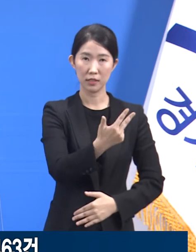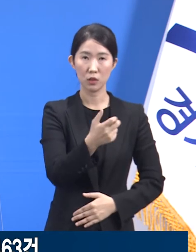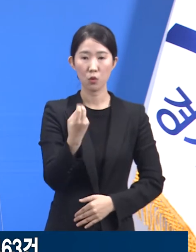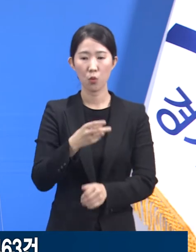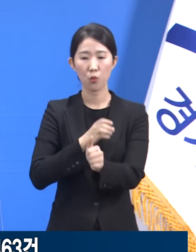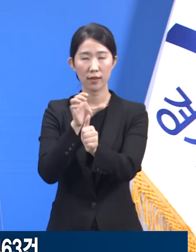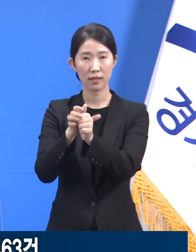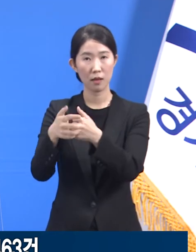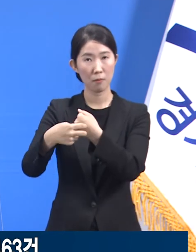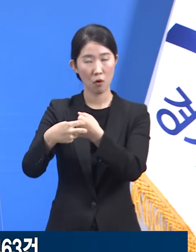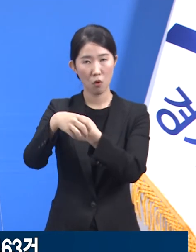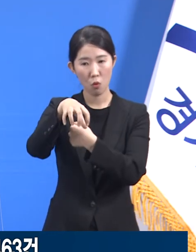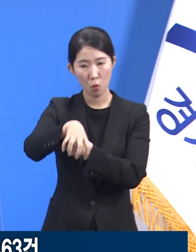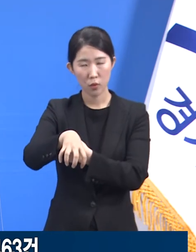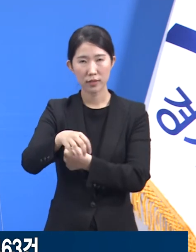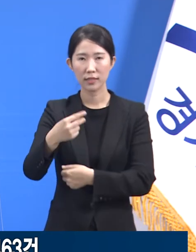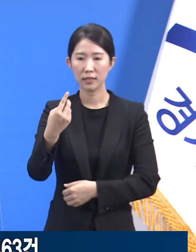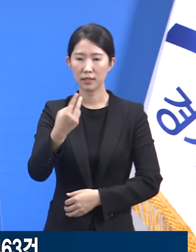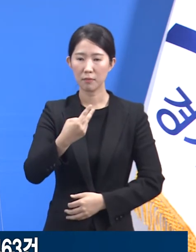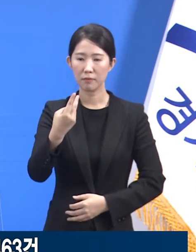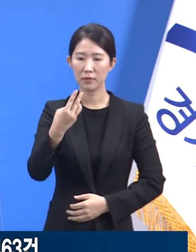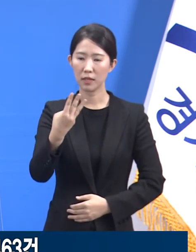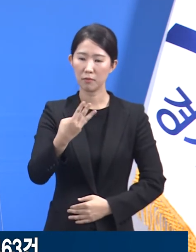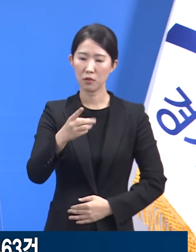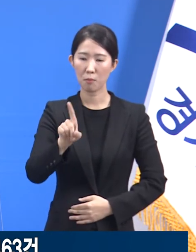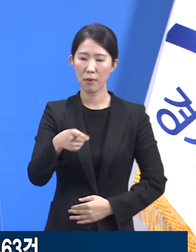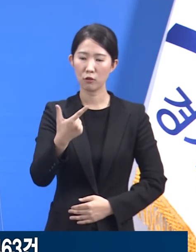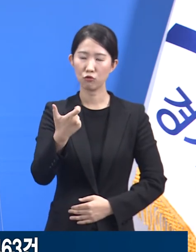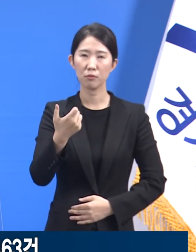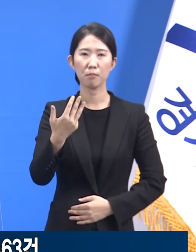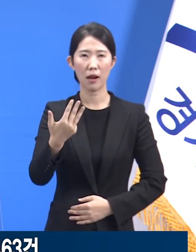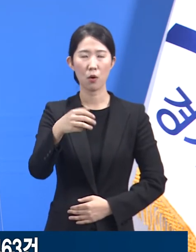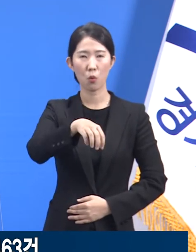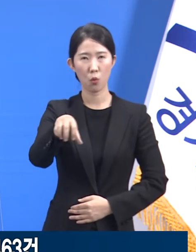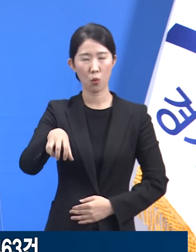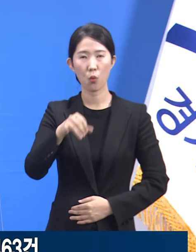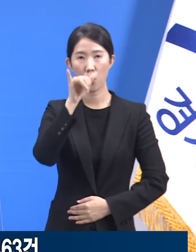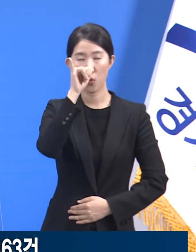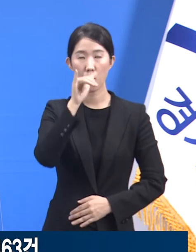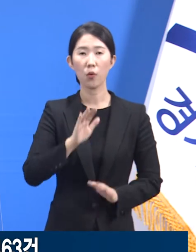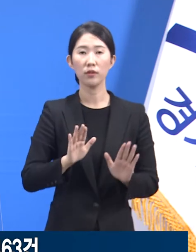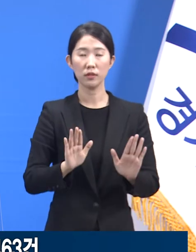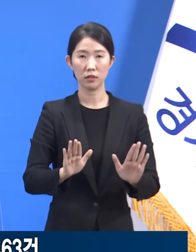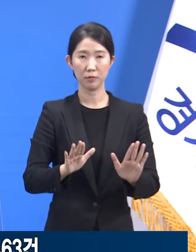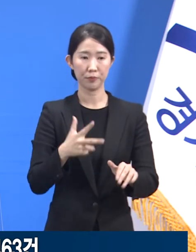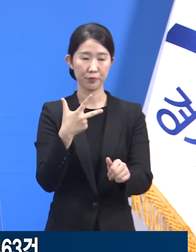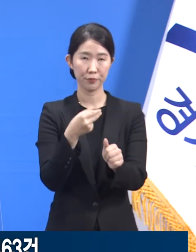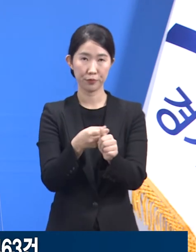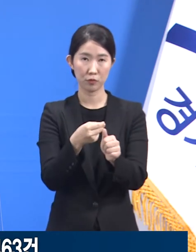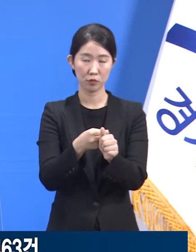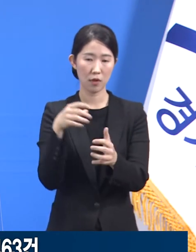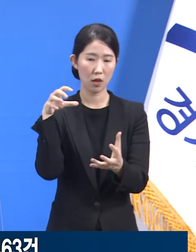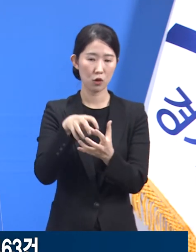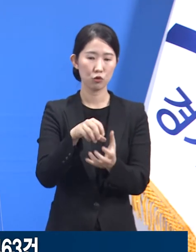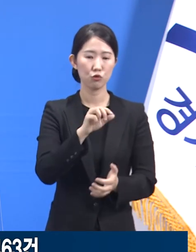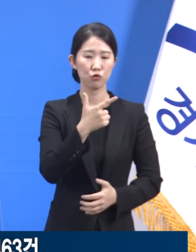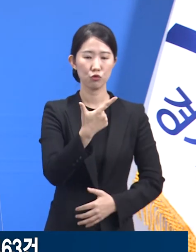3168개소입니다. 총 누적 접종 건수는 63만 7